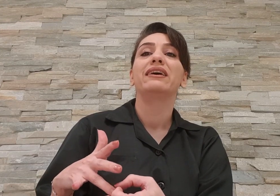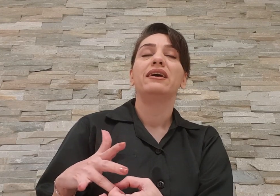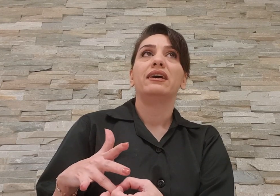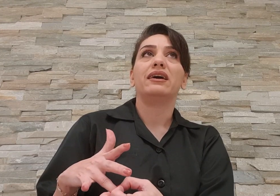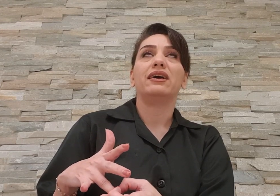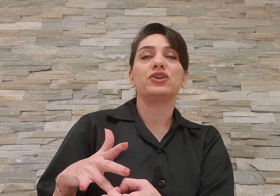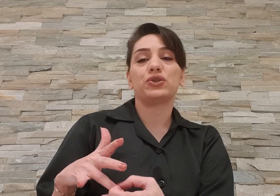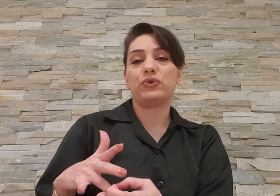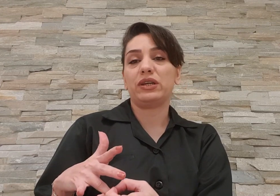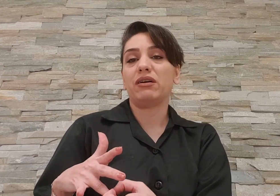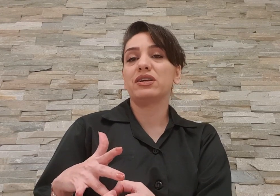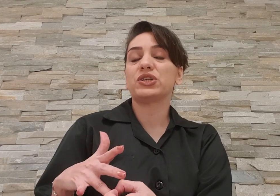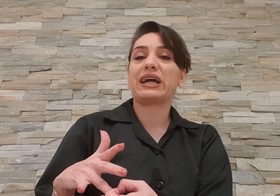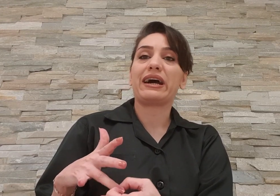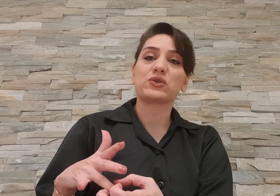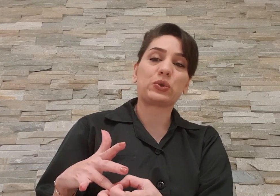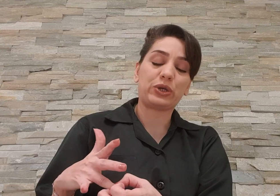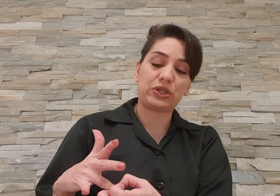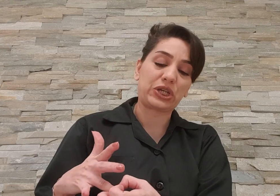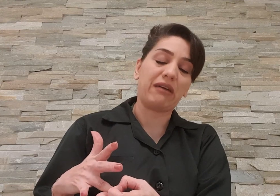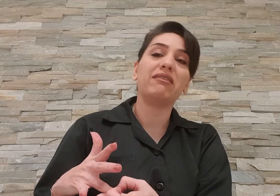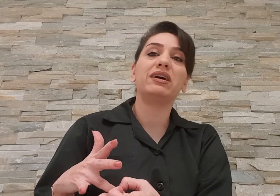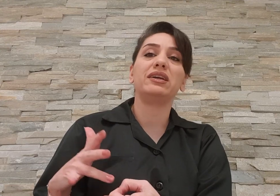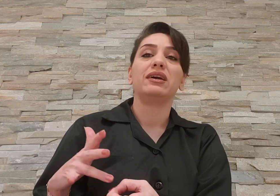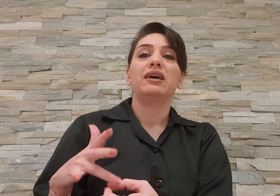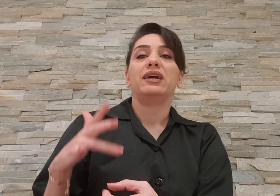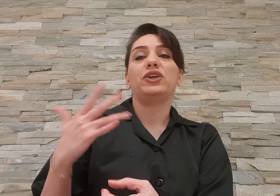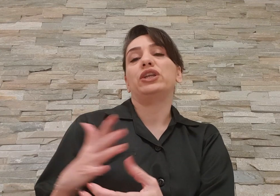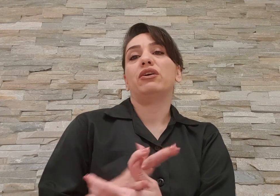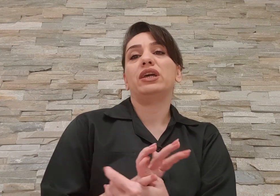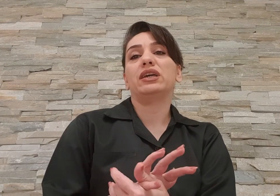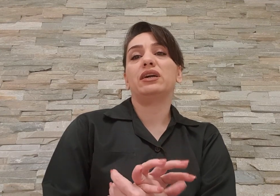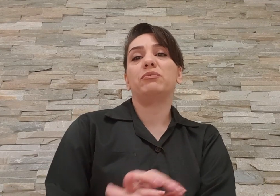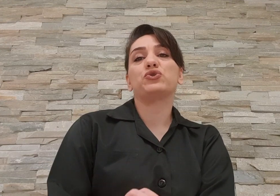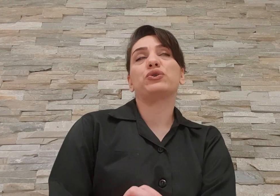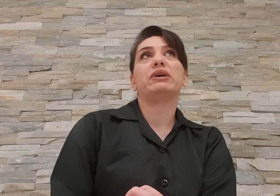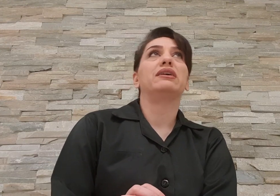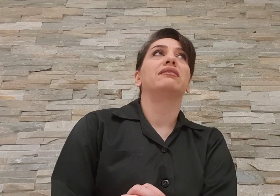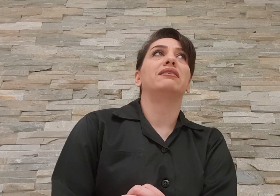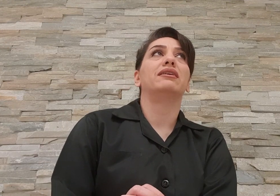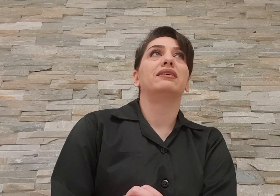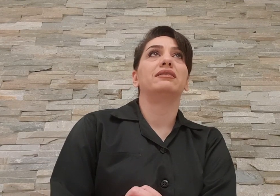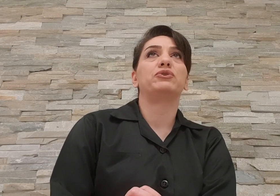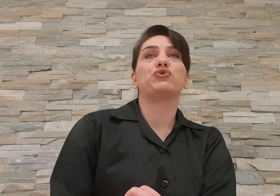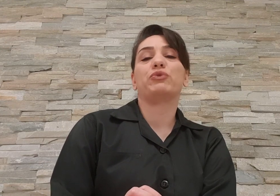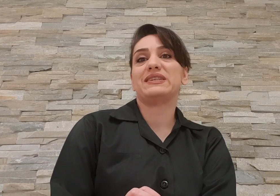حالا چه تو ایران چه در عقصانقات جهان ایرانیهایی که به جرم های